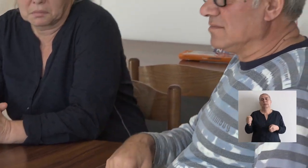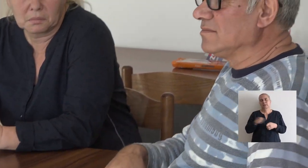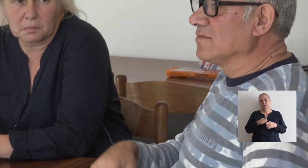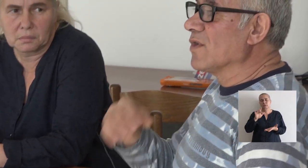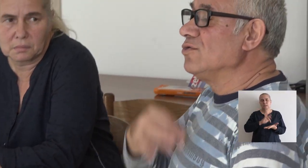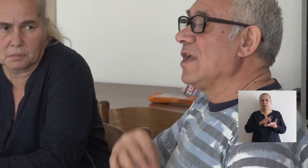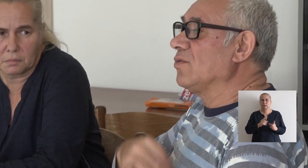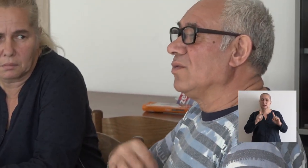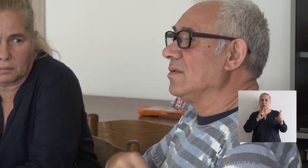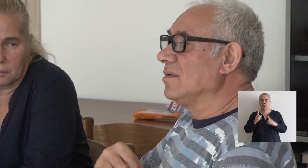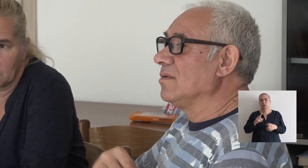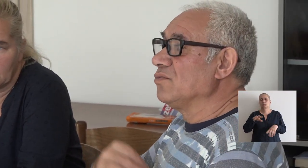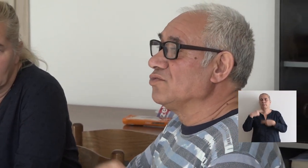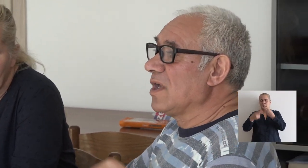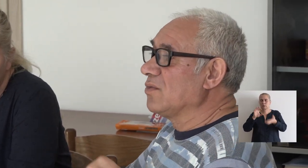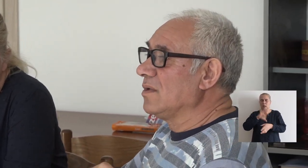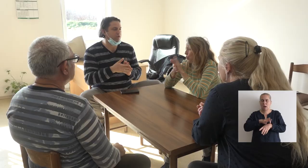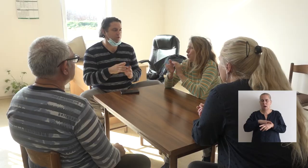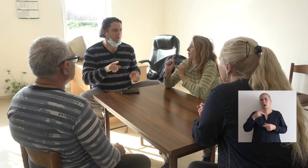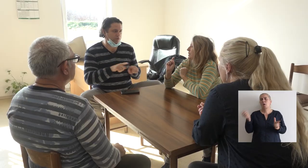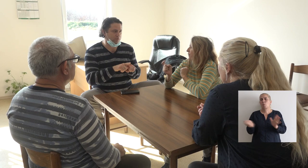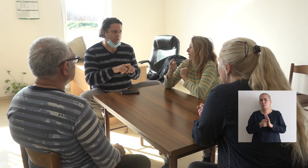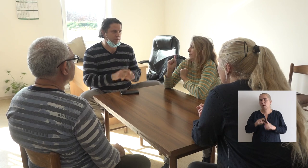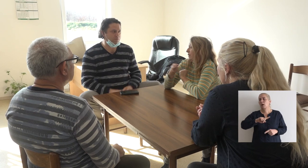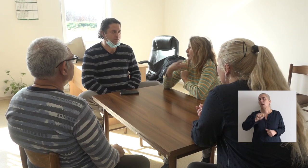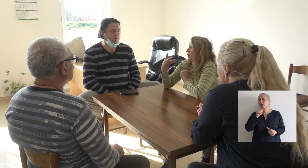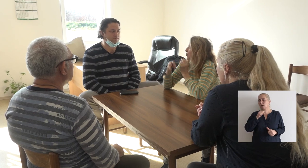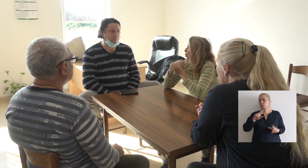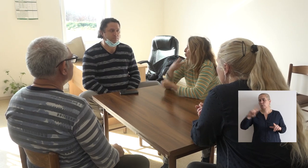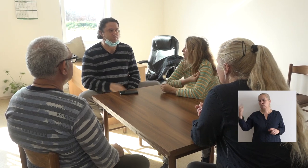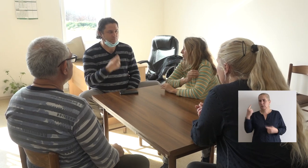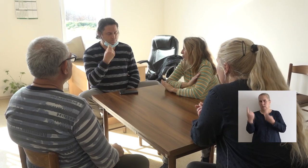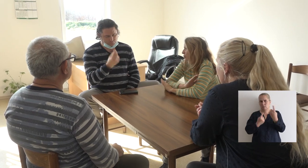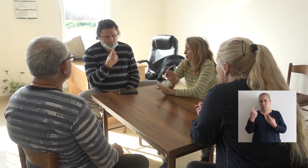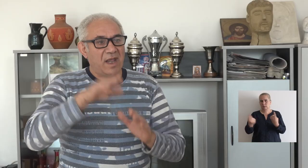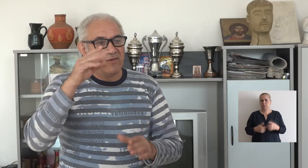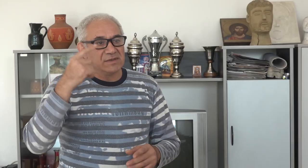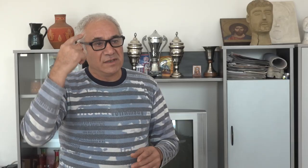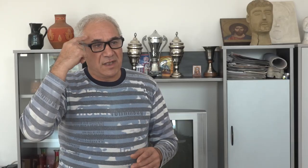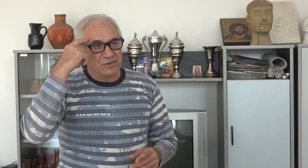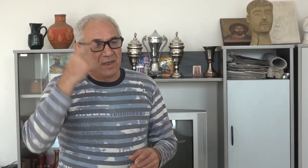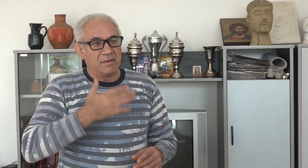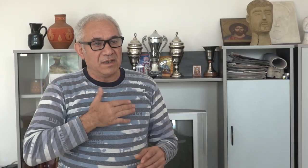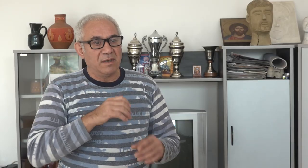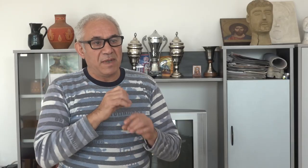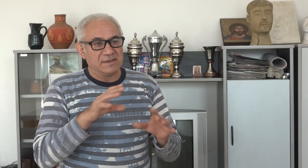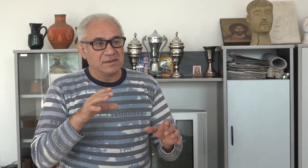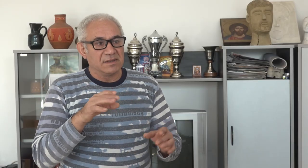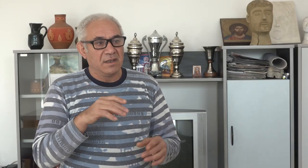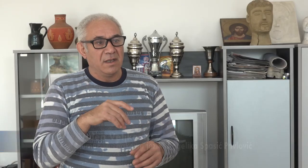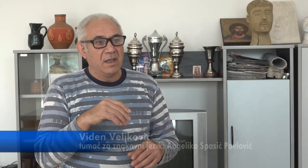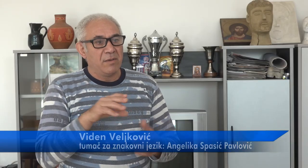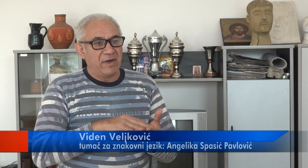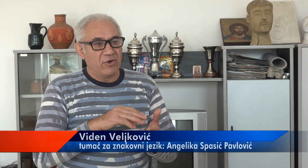servisnog centra da zakaže pregled kod lekara, pri kupovini i u drugim situacijama. Od najvećeg